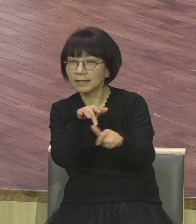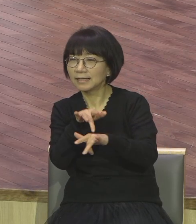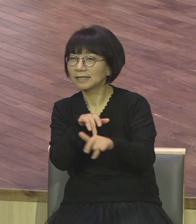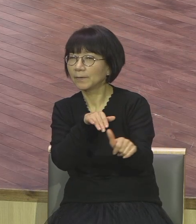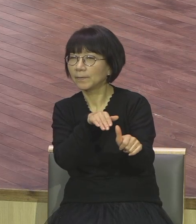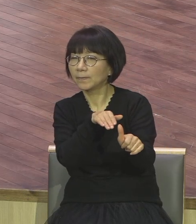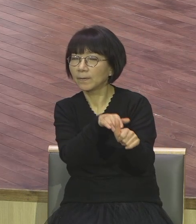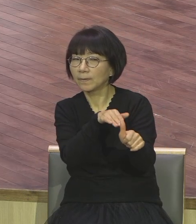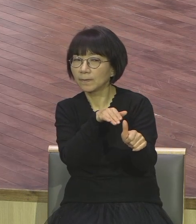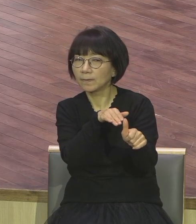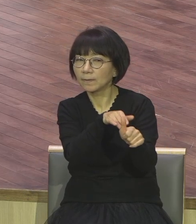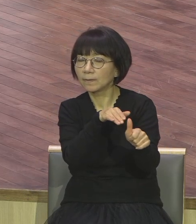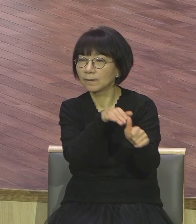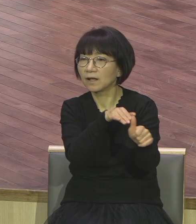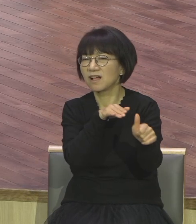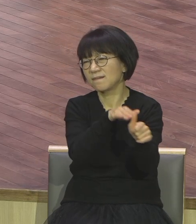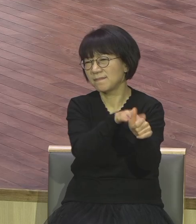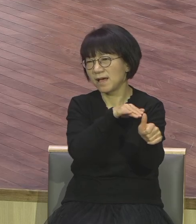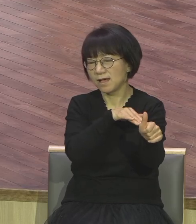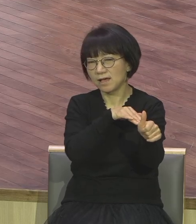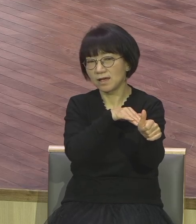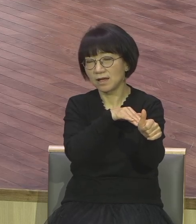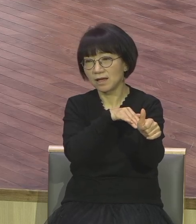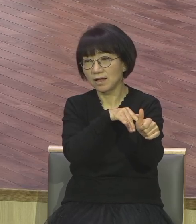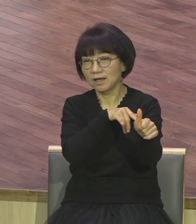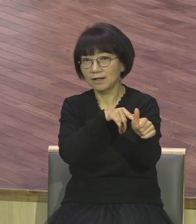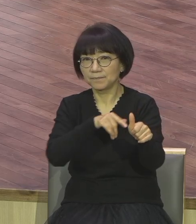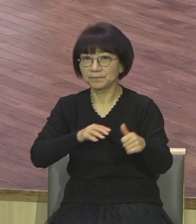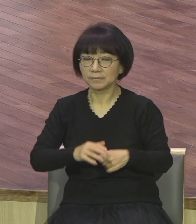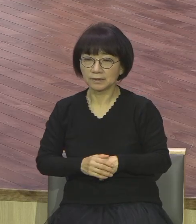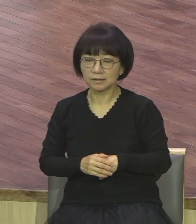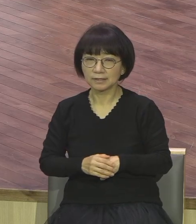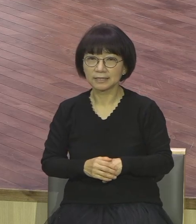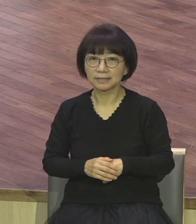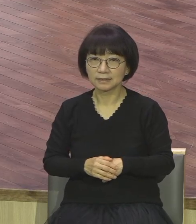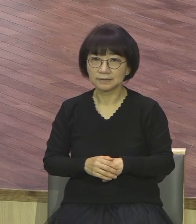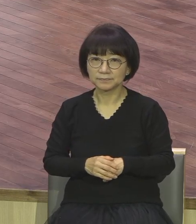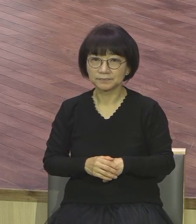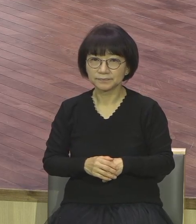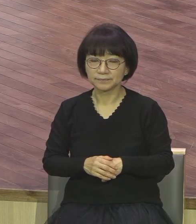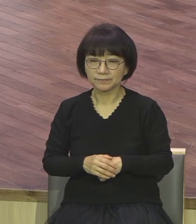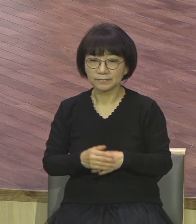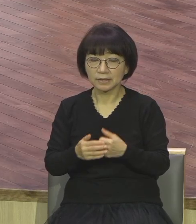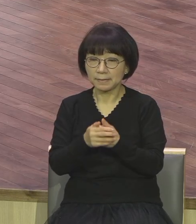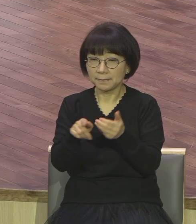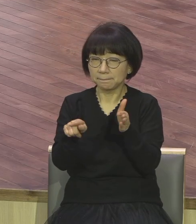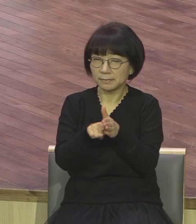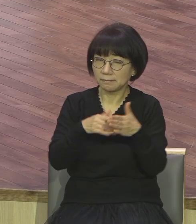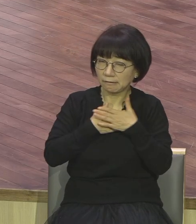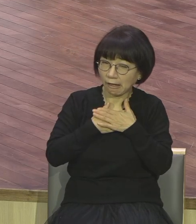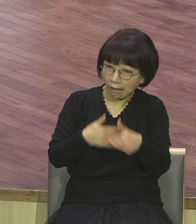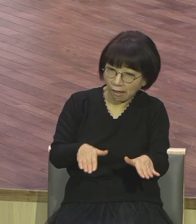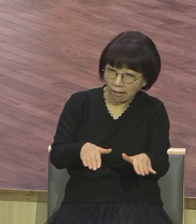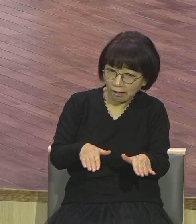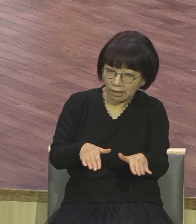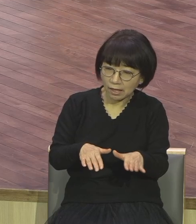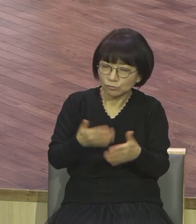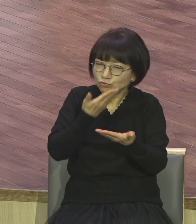공격하기 때문에 이 직분 믿음 없는 믿음이 연약한 자들은 하면 안 되죠 막 공격 당해가지고 막 시험 들어버리죠 왜